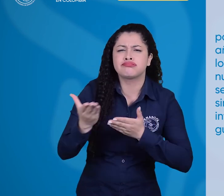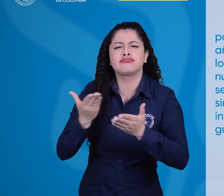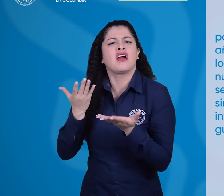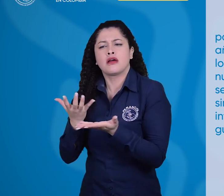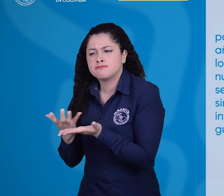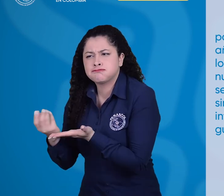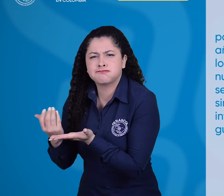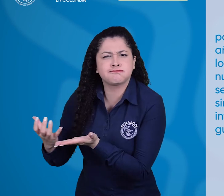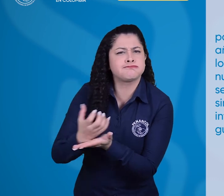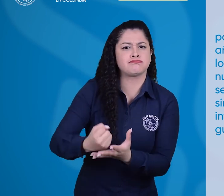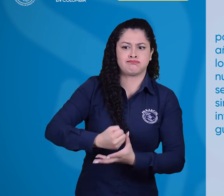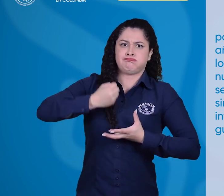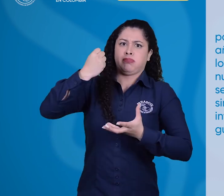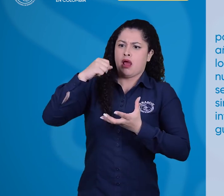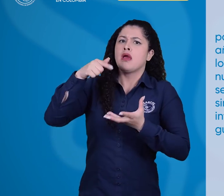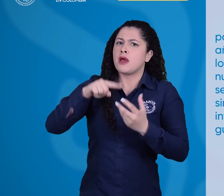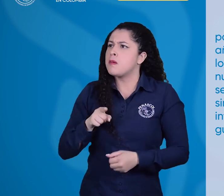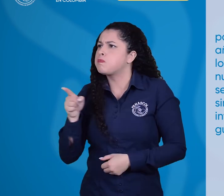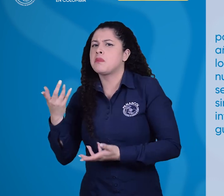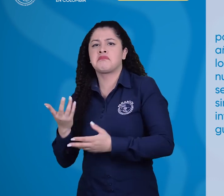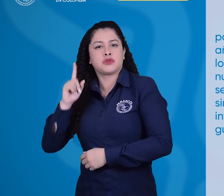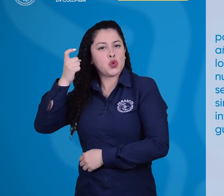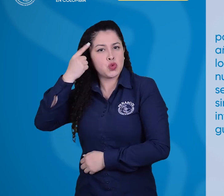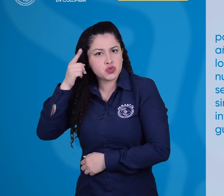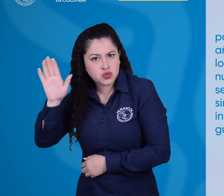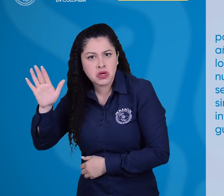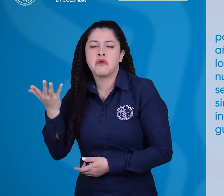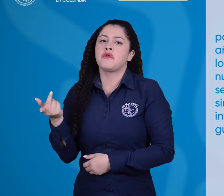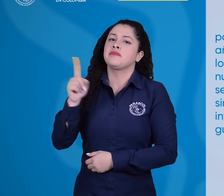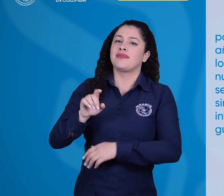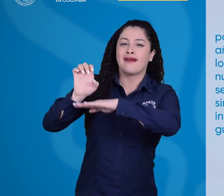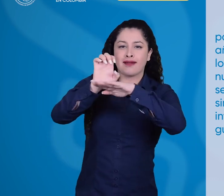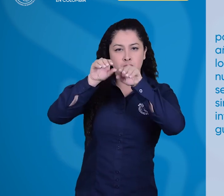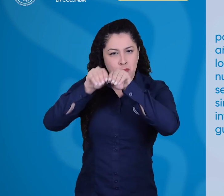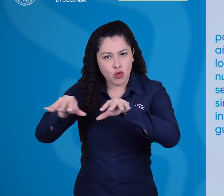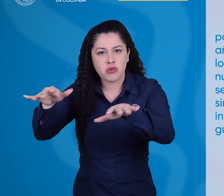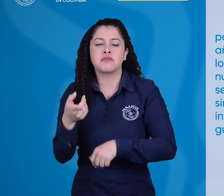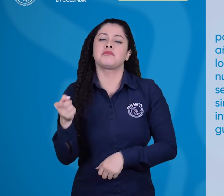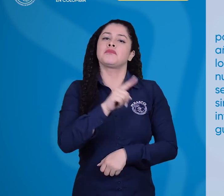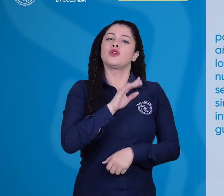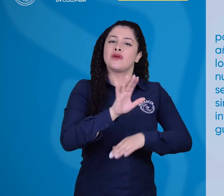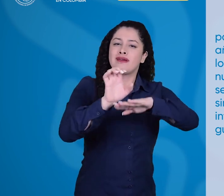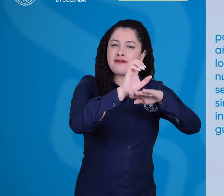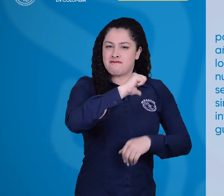los servicios, pero también las sinergias y alianzas interinstitucionales, públicas,